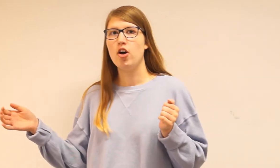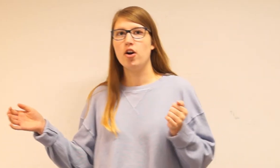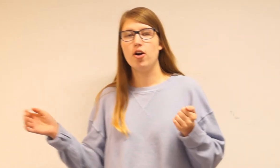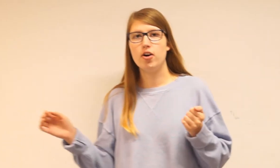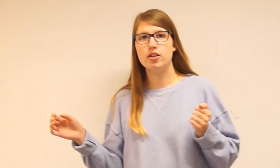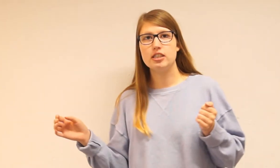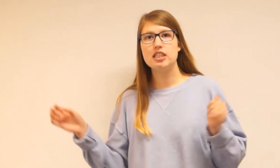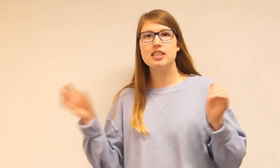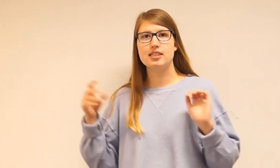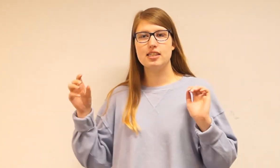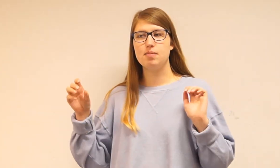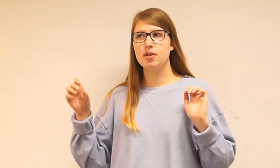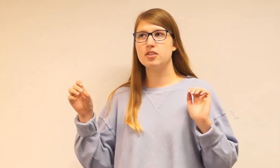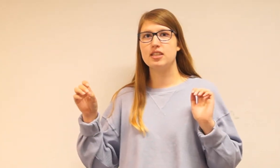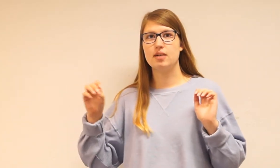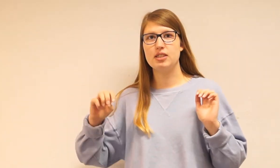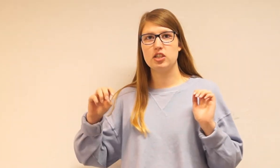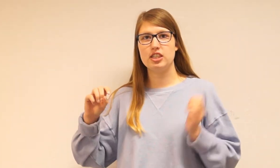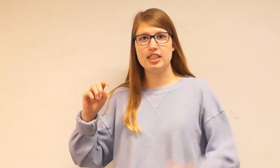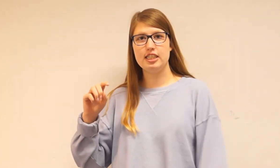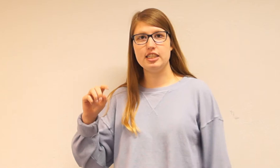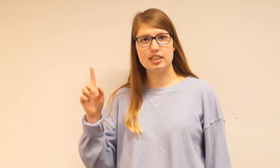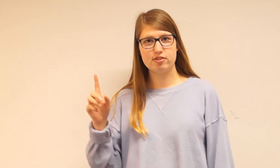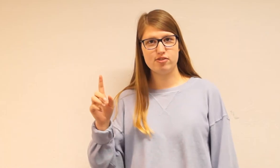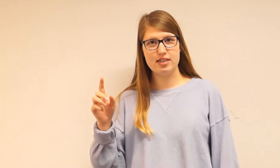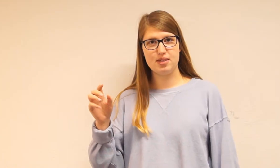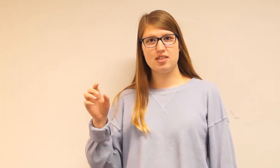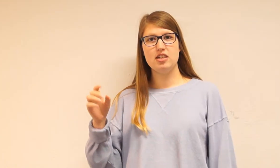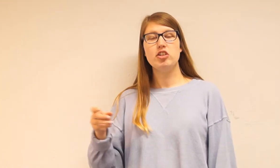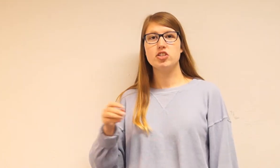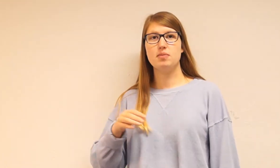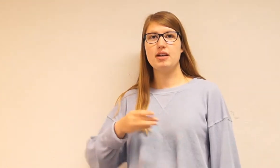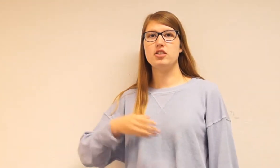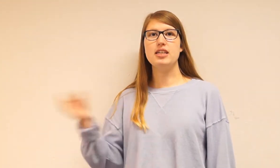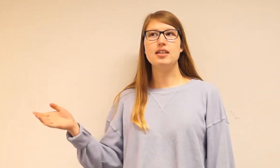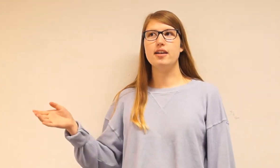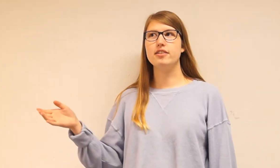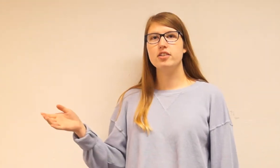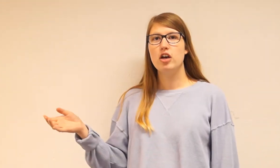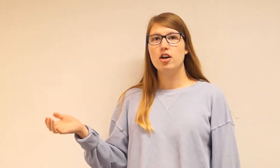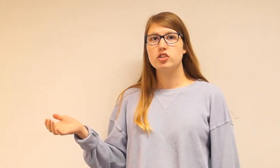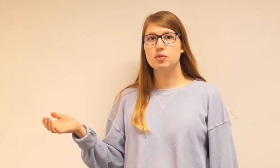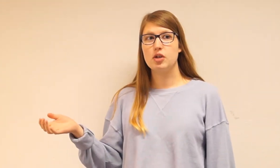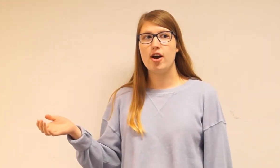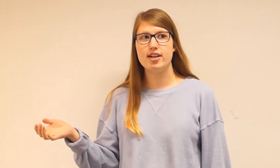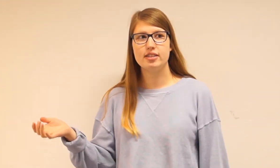Og i det klip Så sætter man så en enkelt frame ind Som er noget helt andet Som gør at